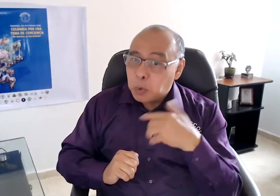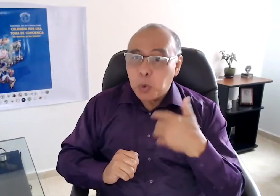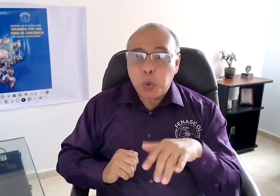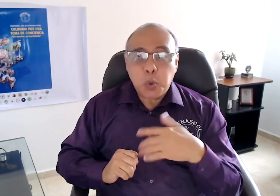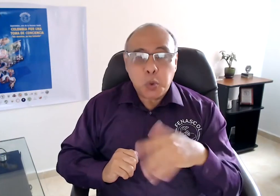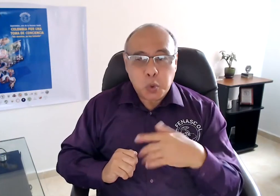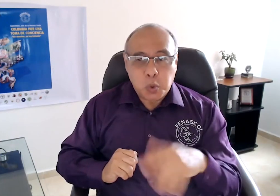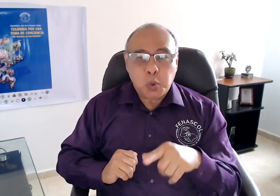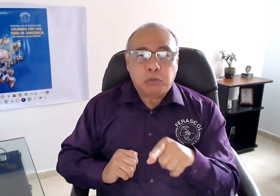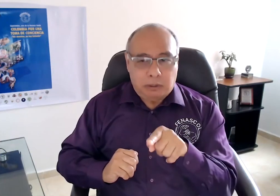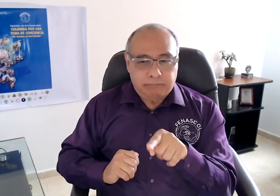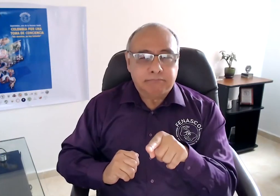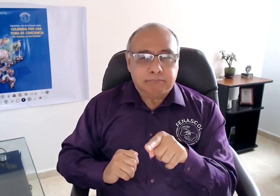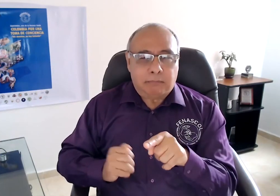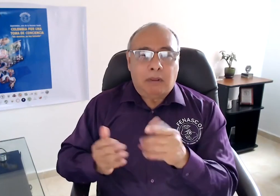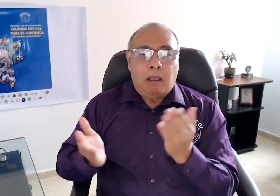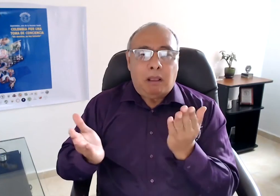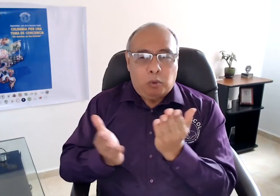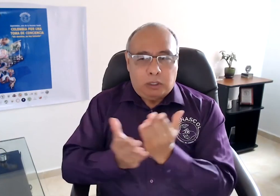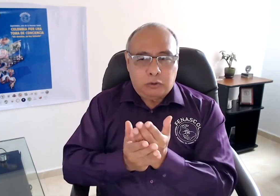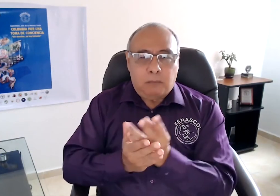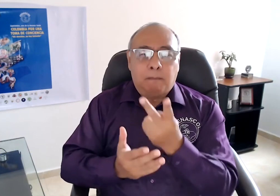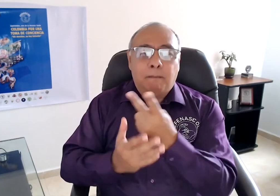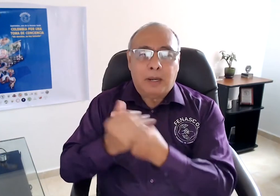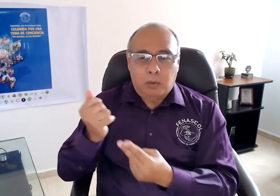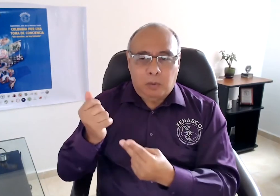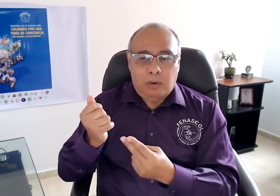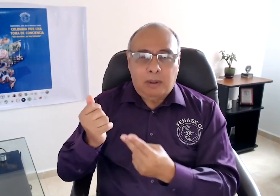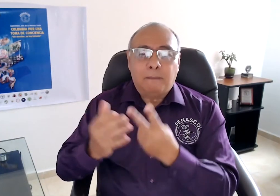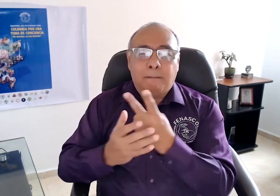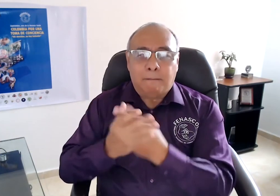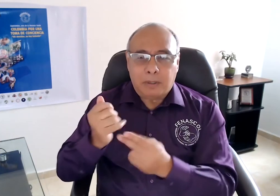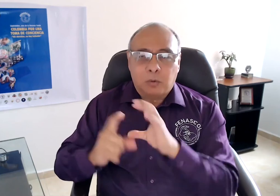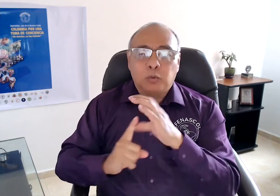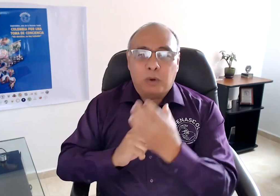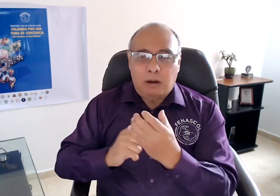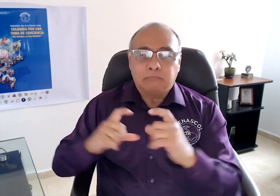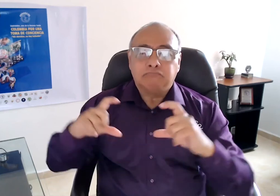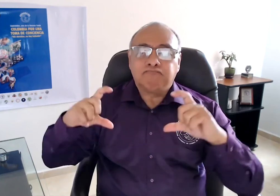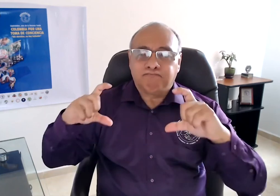Este es un tema de gran importancia, la educación bilingüe bicultural que allí menciona.